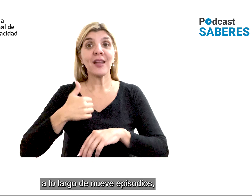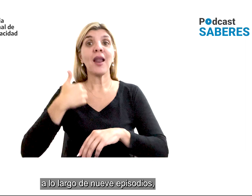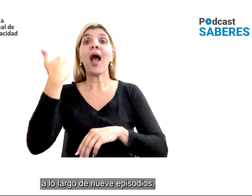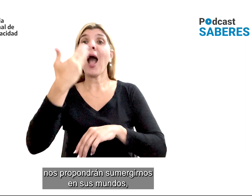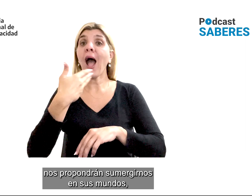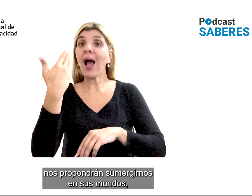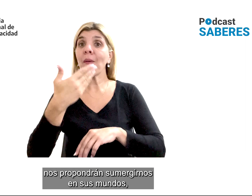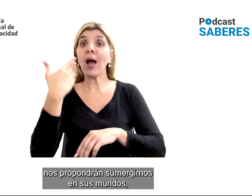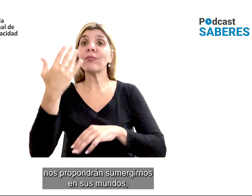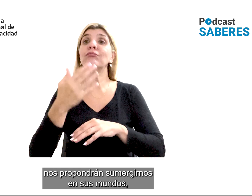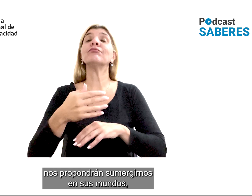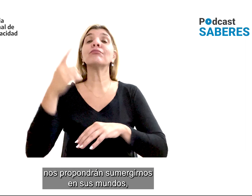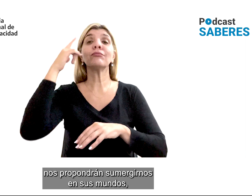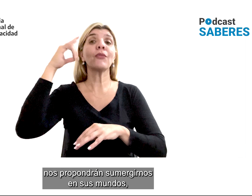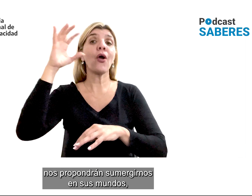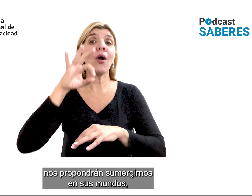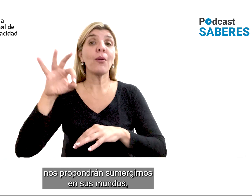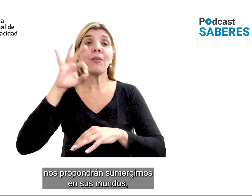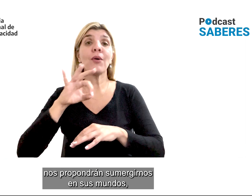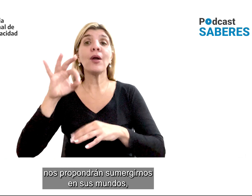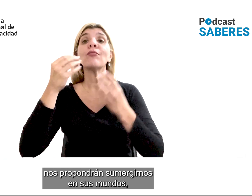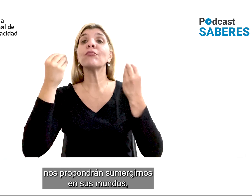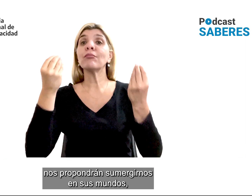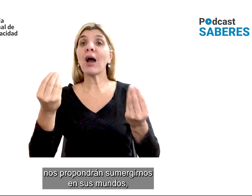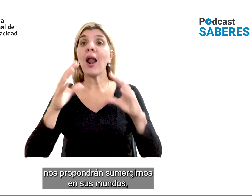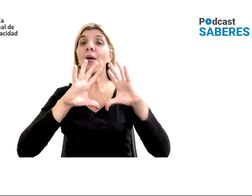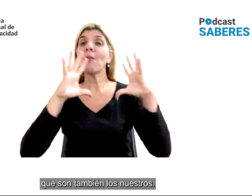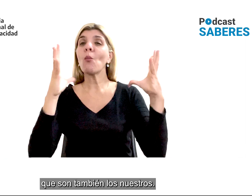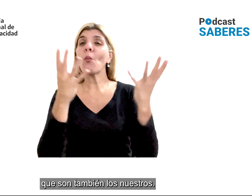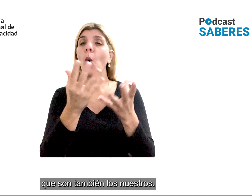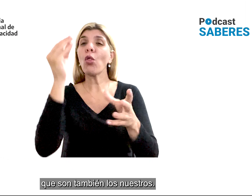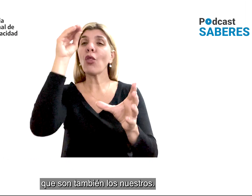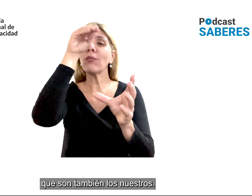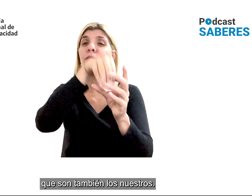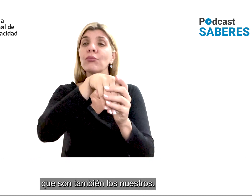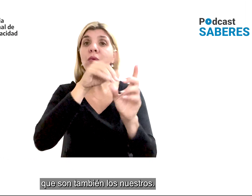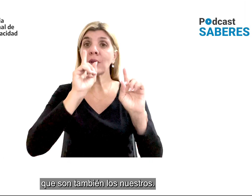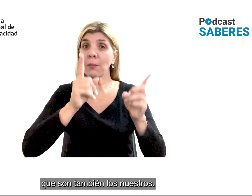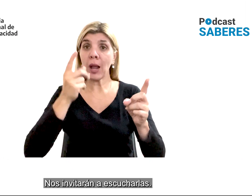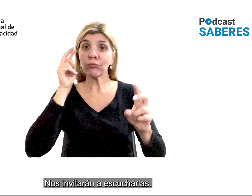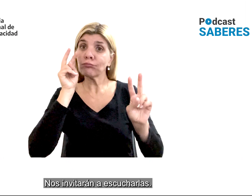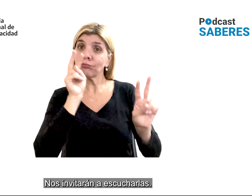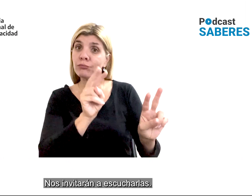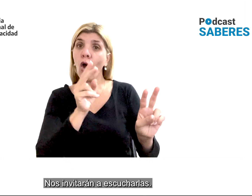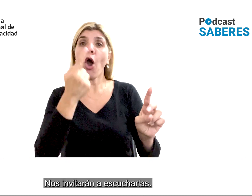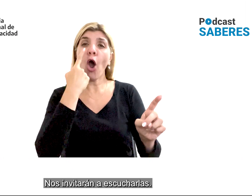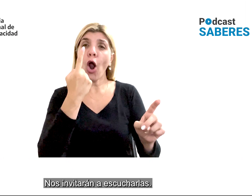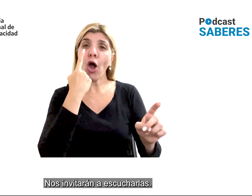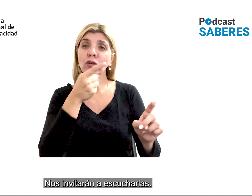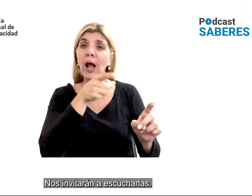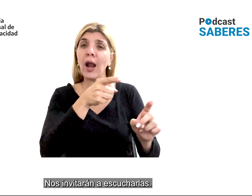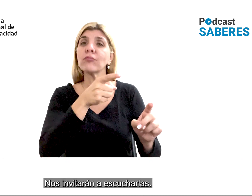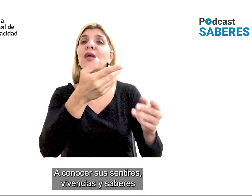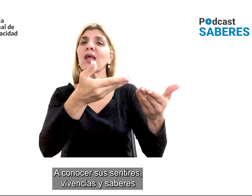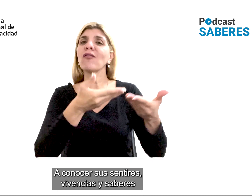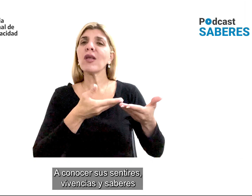nueve episodios nos propondrán sumergirnos en sus mundos, que son también los nuestros. Nos invitarán